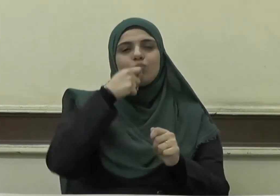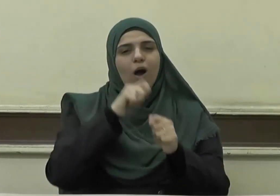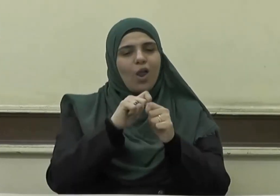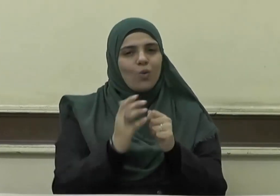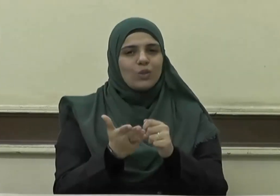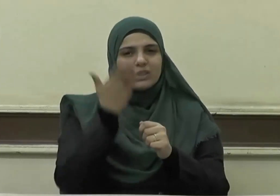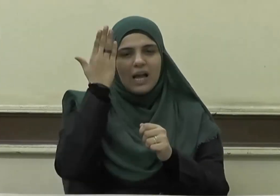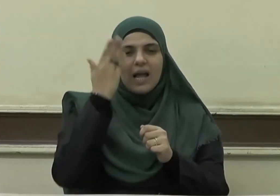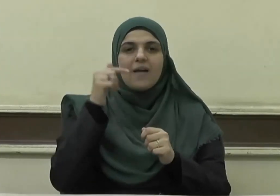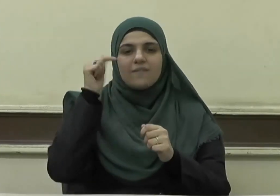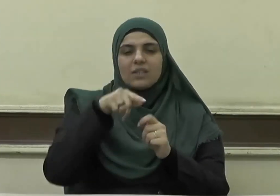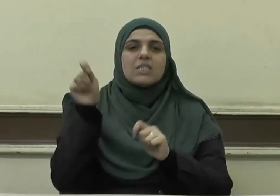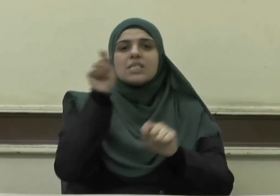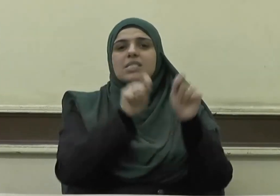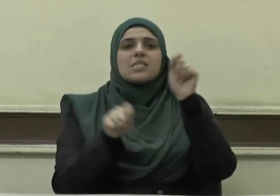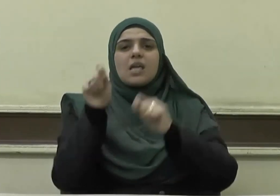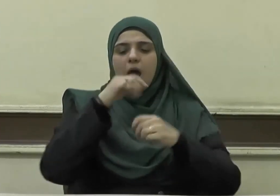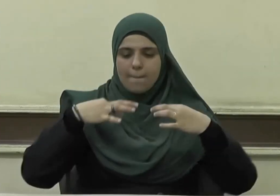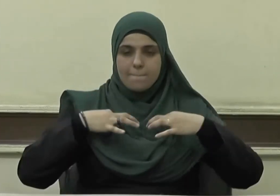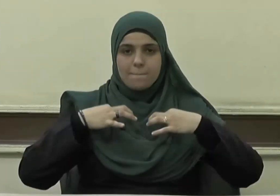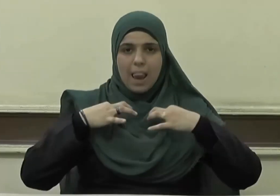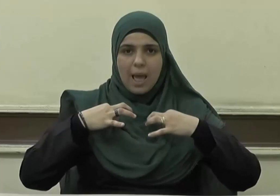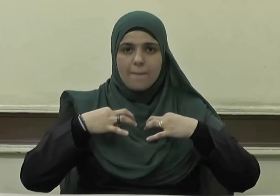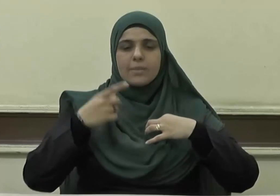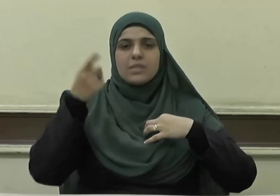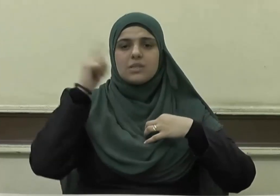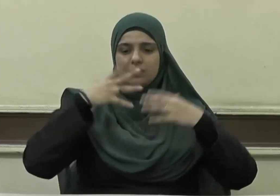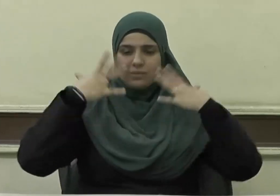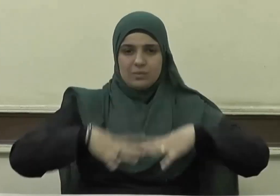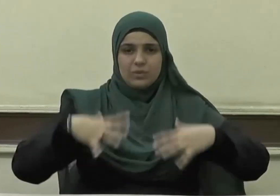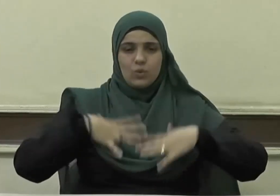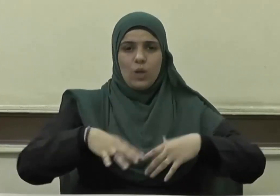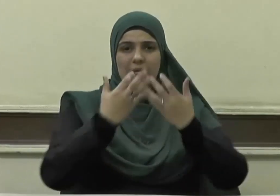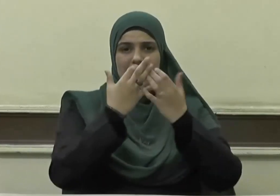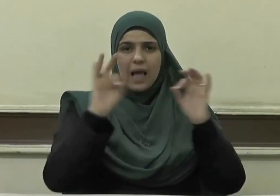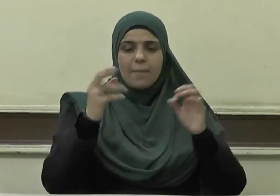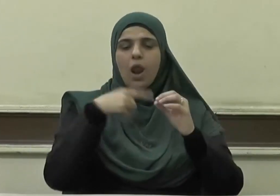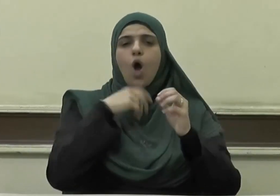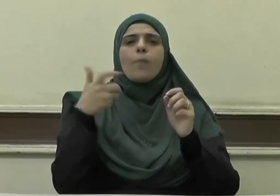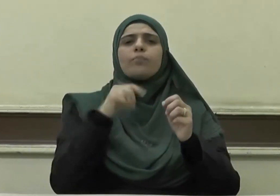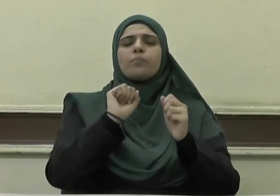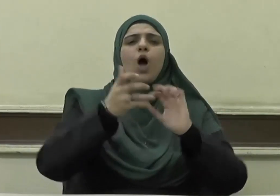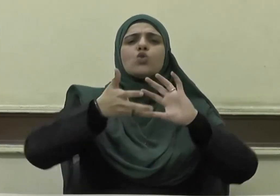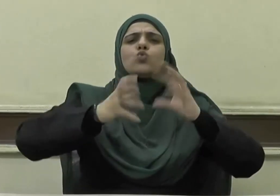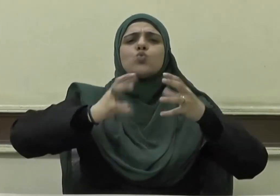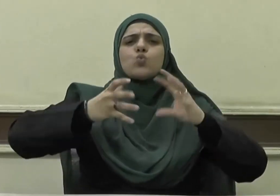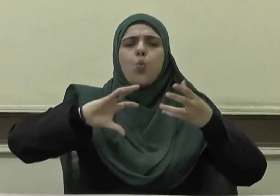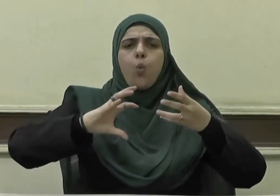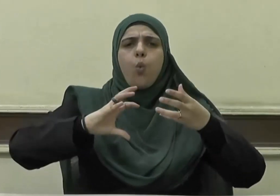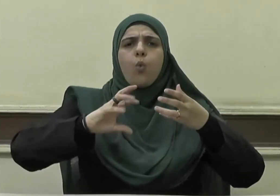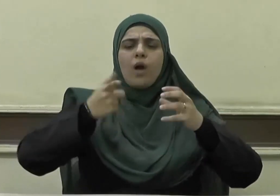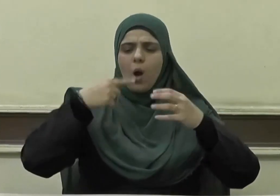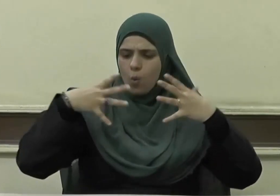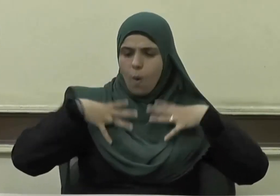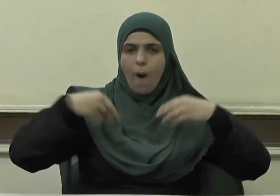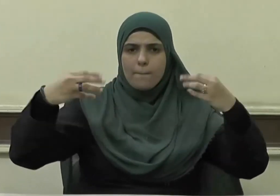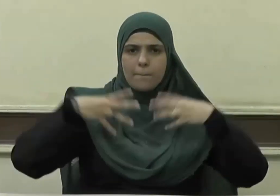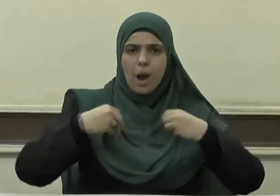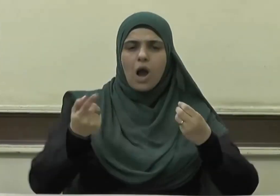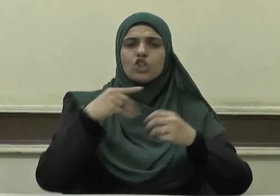في صناعة الملابس والكساء ومن أصوافها وأوبارها وأشعارها